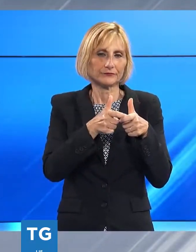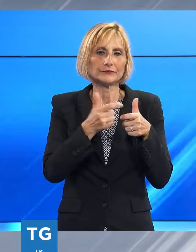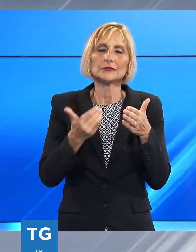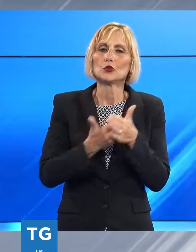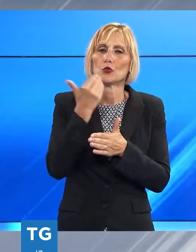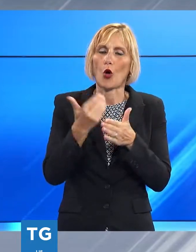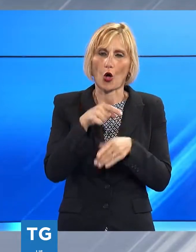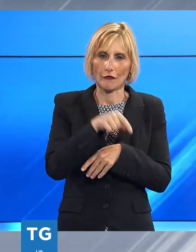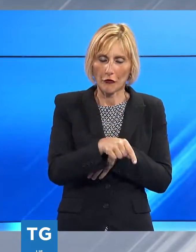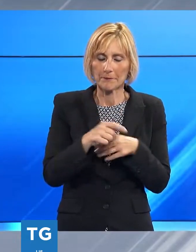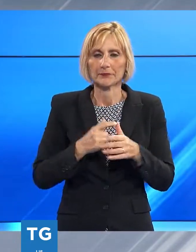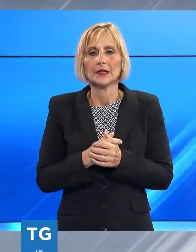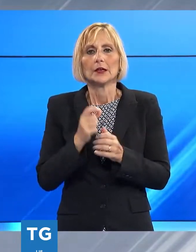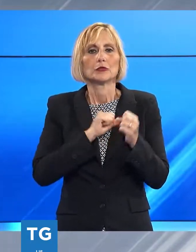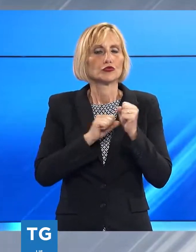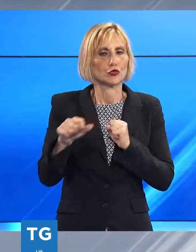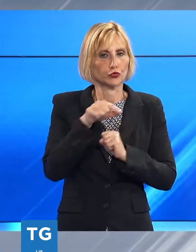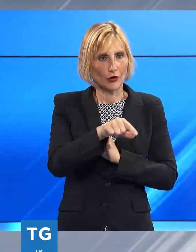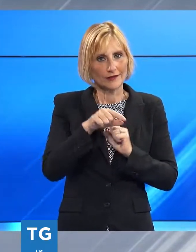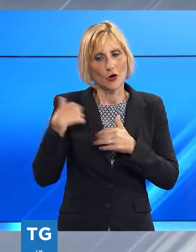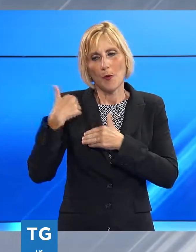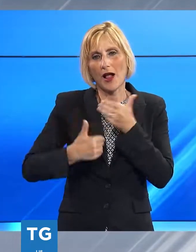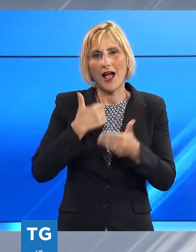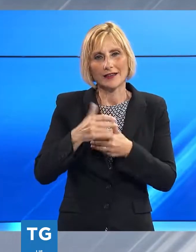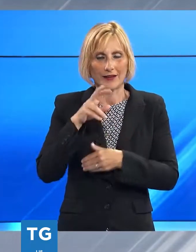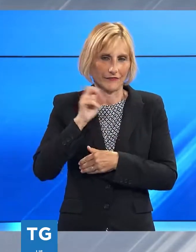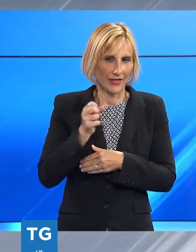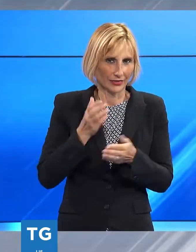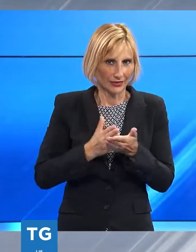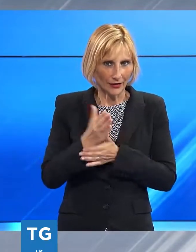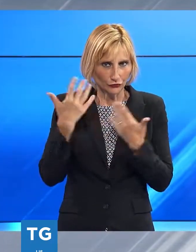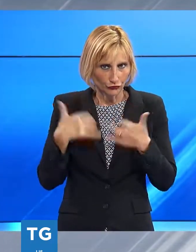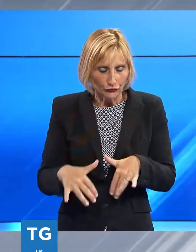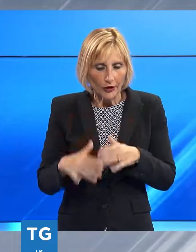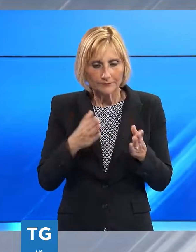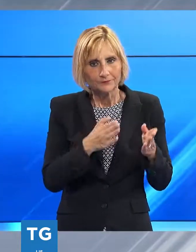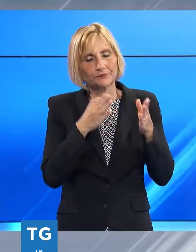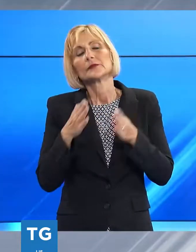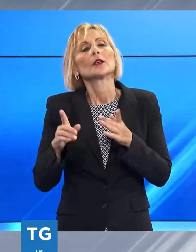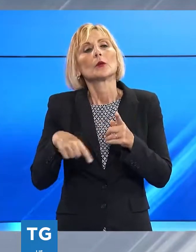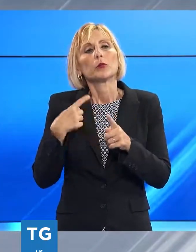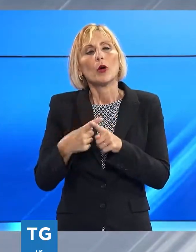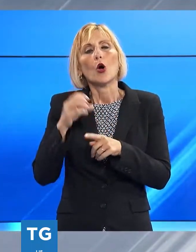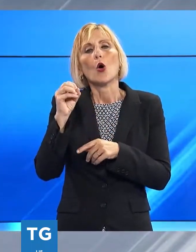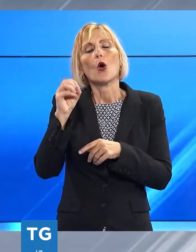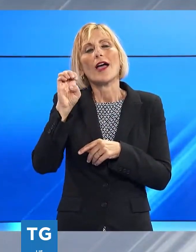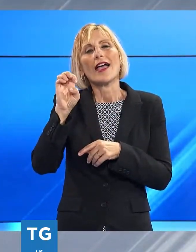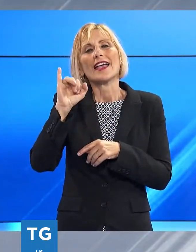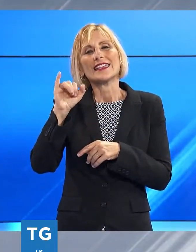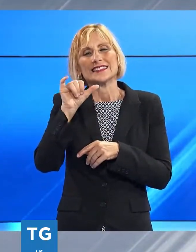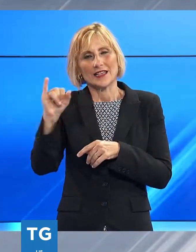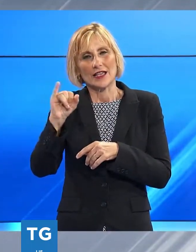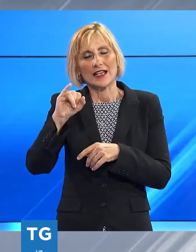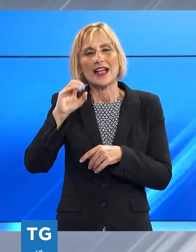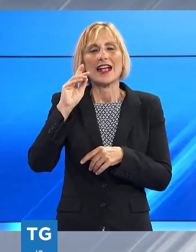oltre a tanti successi di una carriera quasi ventennale poi è toccato all'ex frontman degli Oasis Liam Gallagher